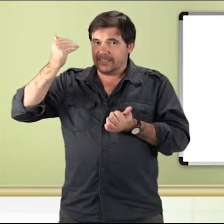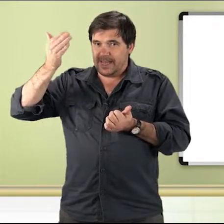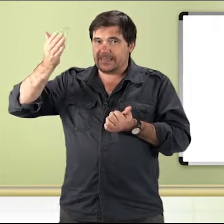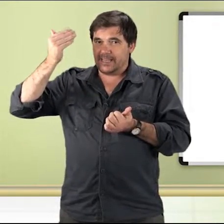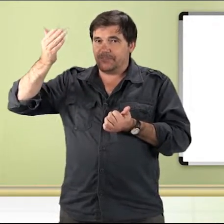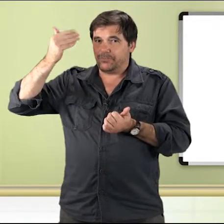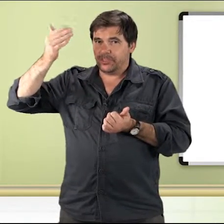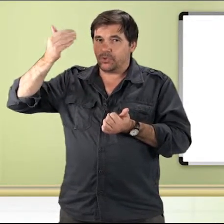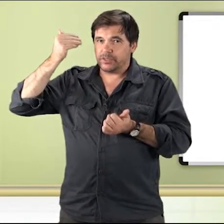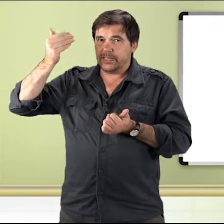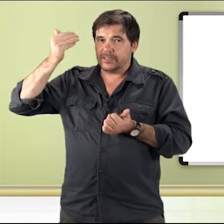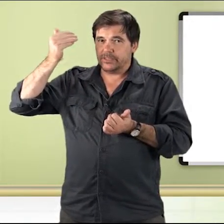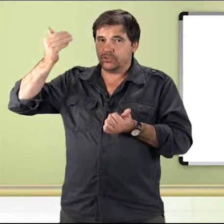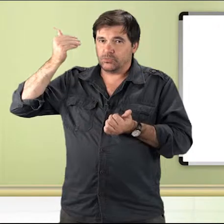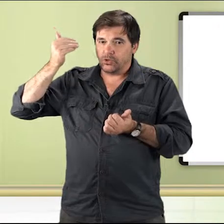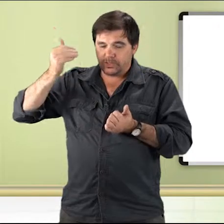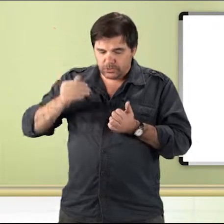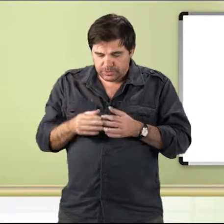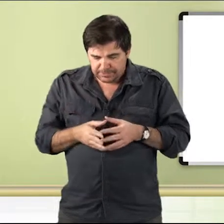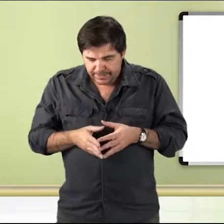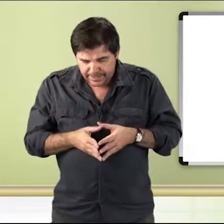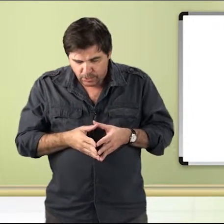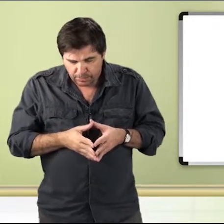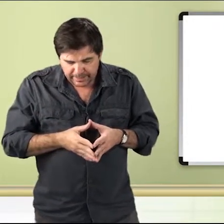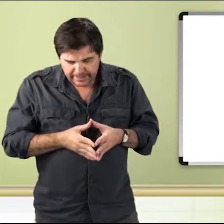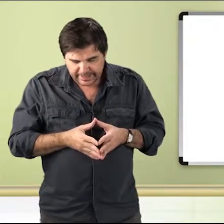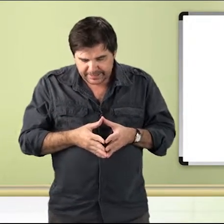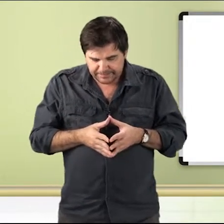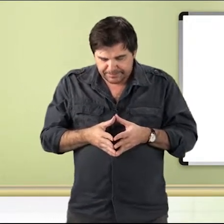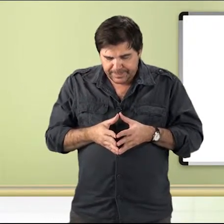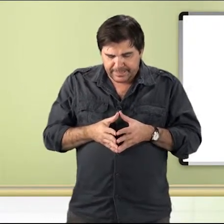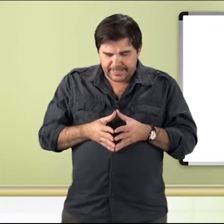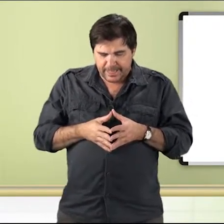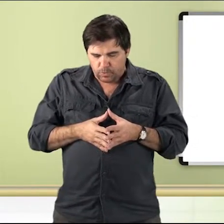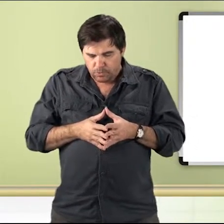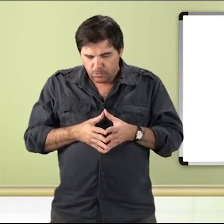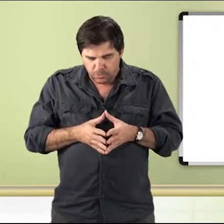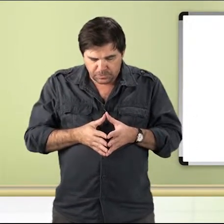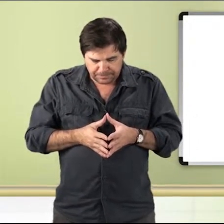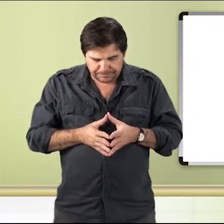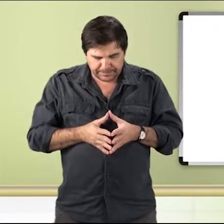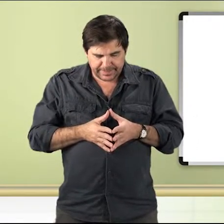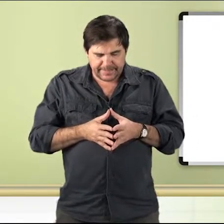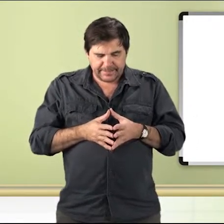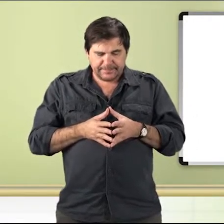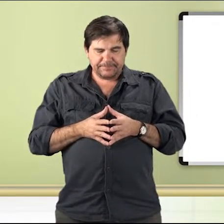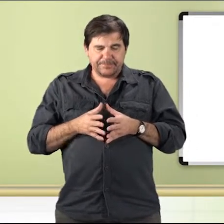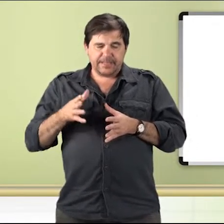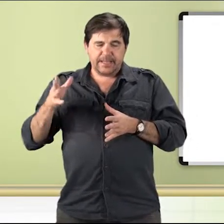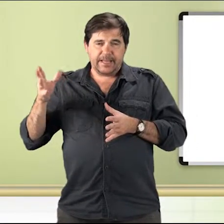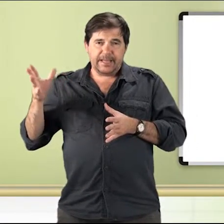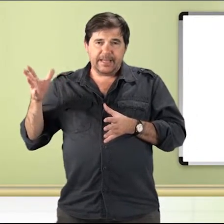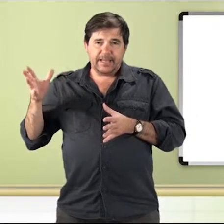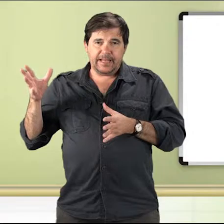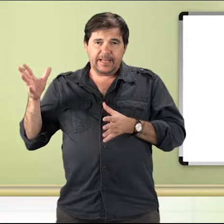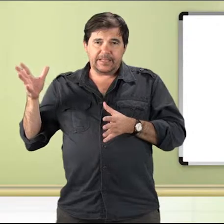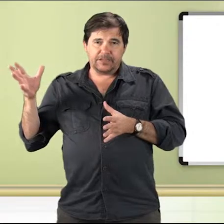Até, vamos recordar, dentro do módulo, eu comentei que é comum, né? Que